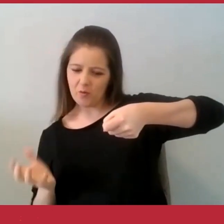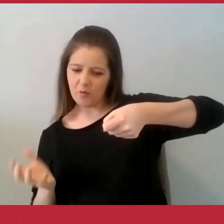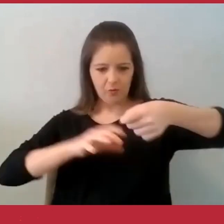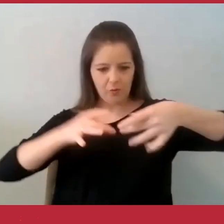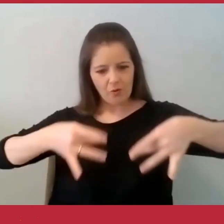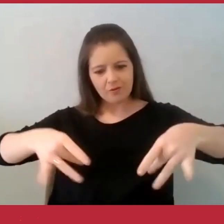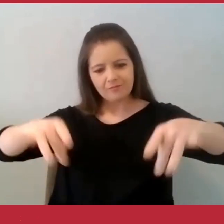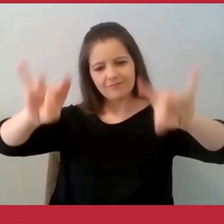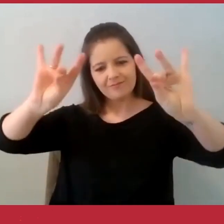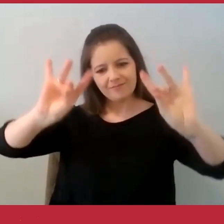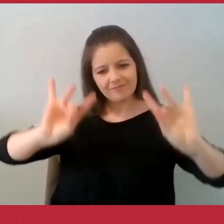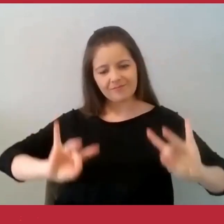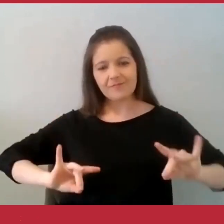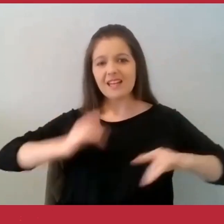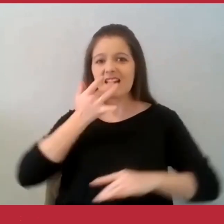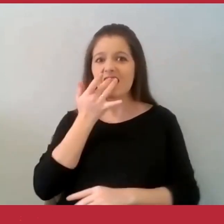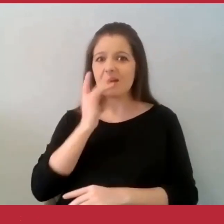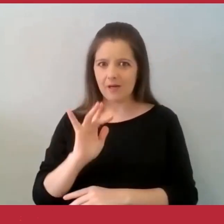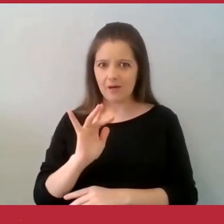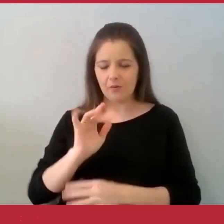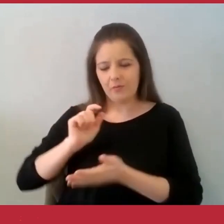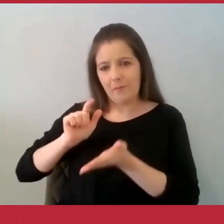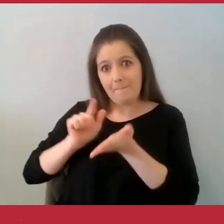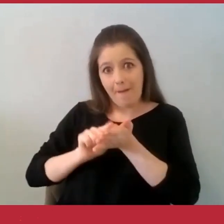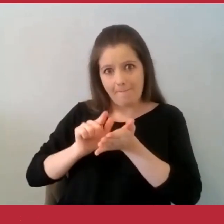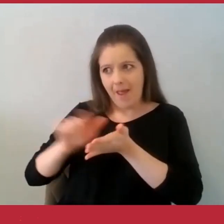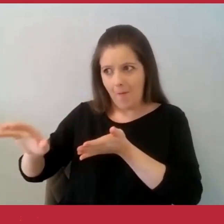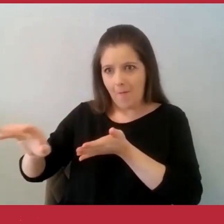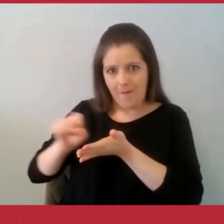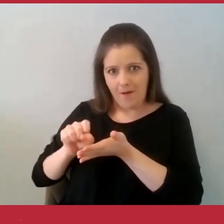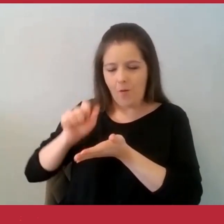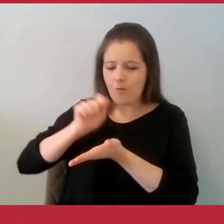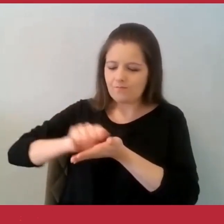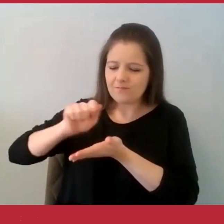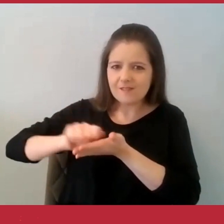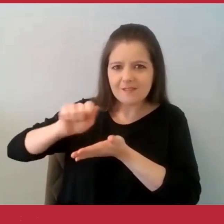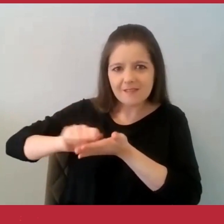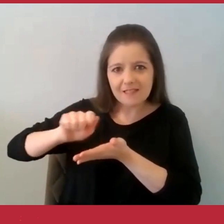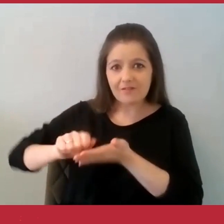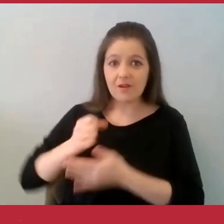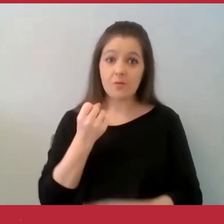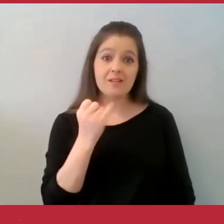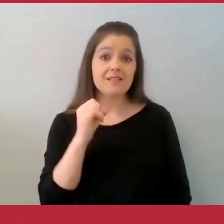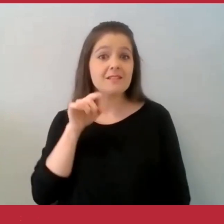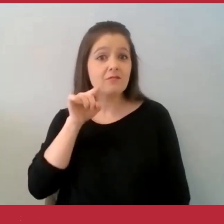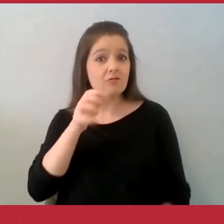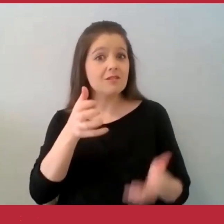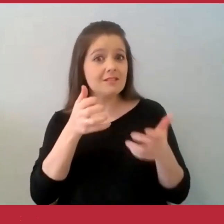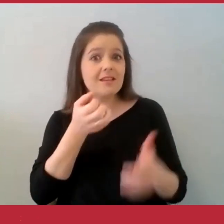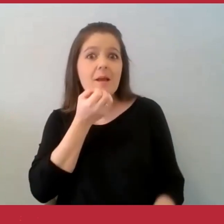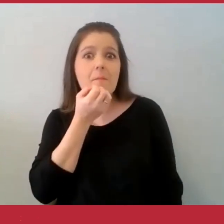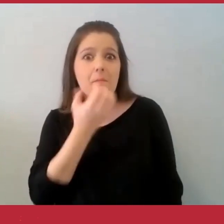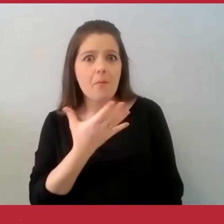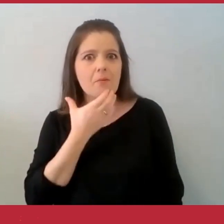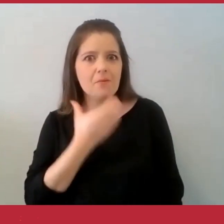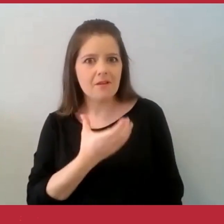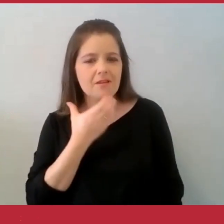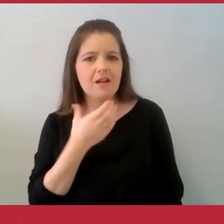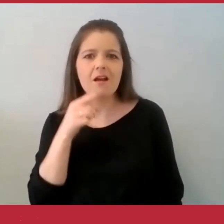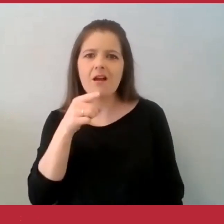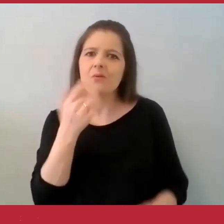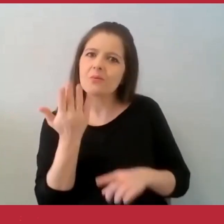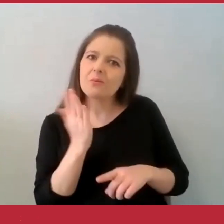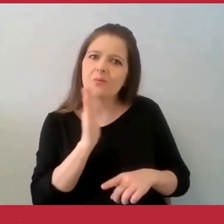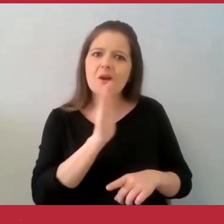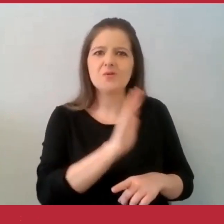e escreveu um bilhete, que dizia o seguinte, se você quiser ter um bom Natal, faça o bem para